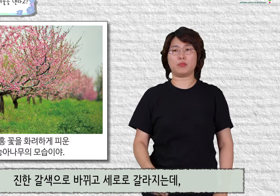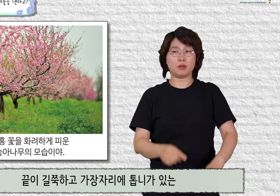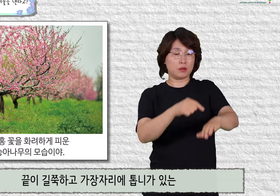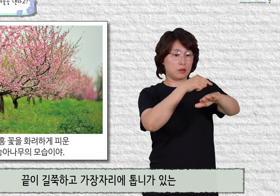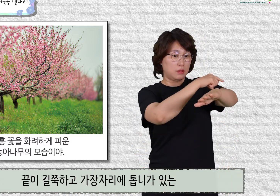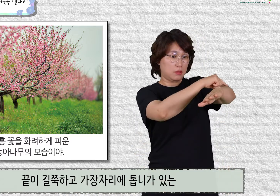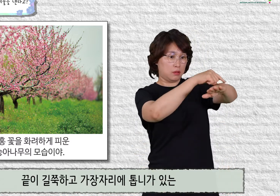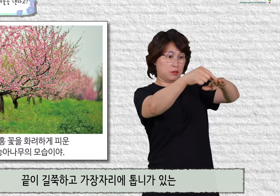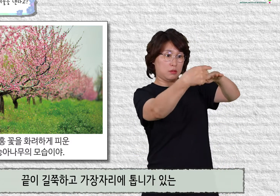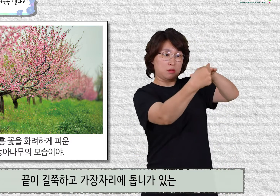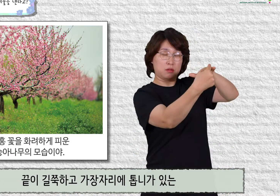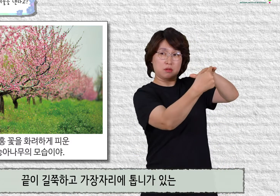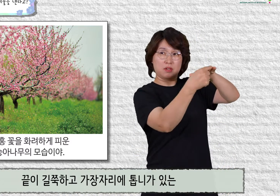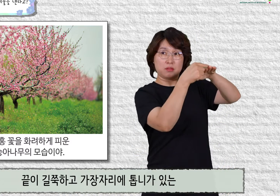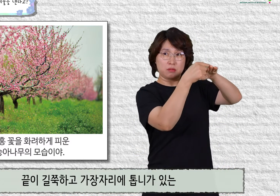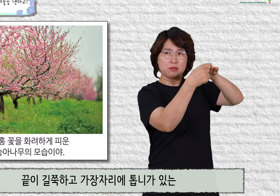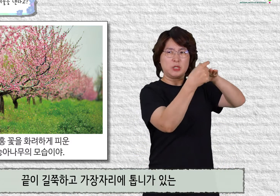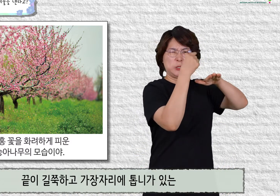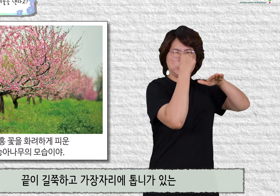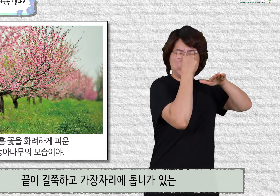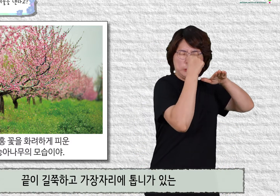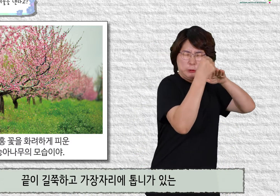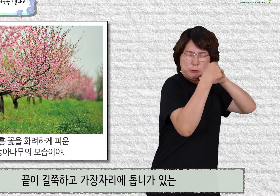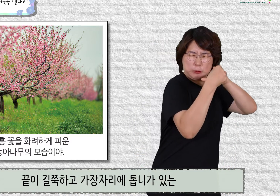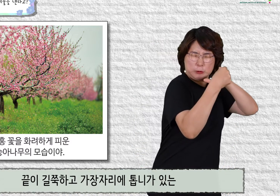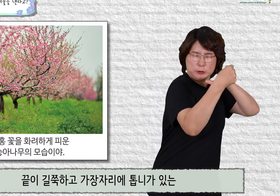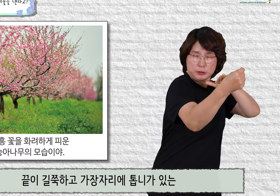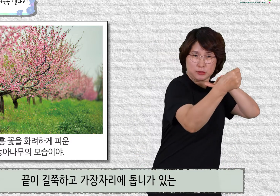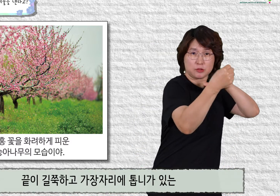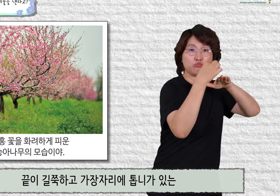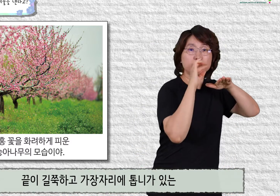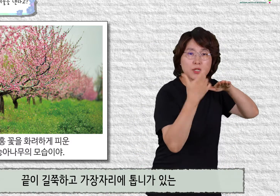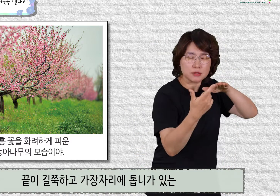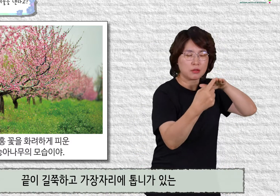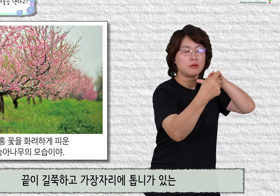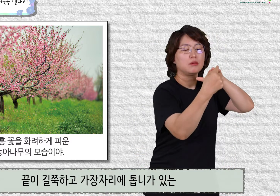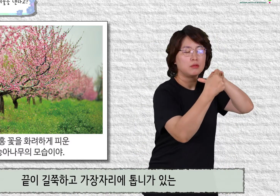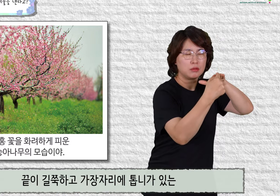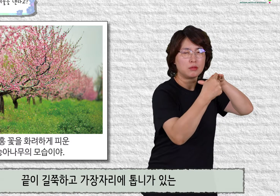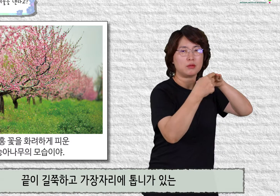끝이 길쭉하고 가장자리에 톱니가 있는